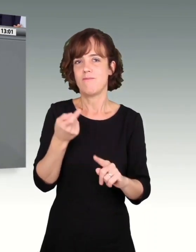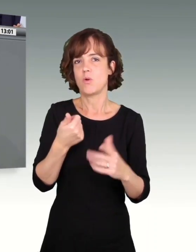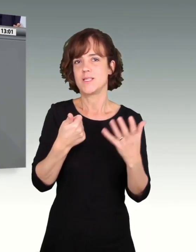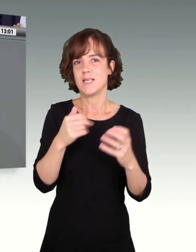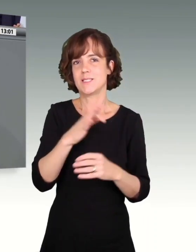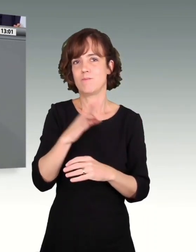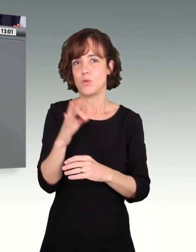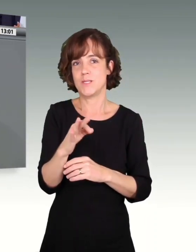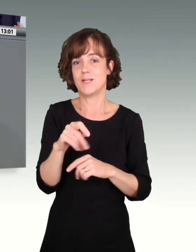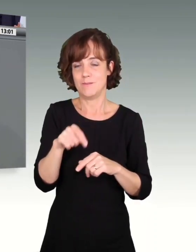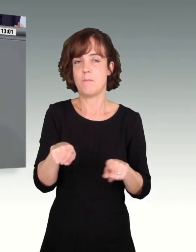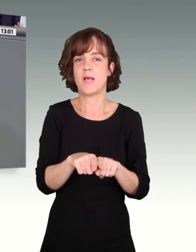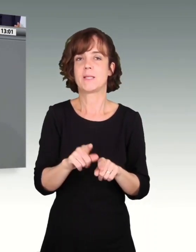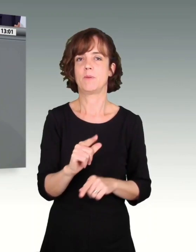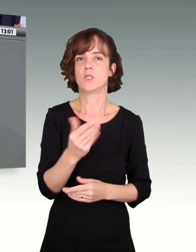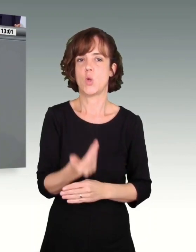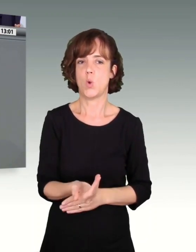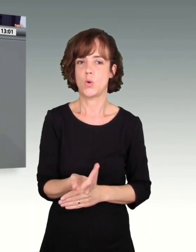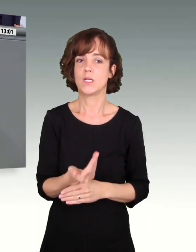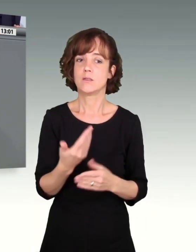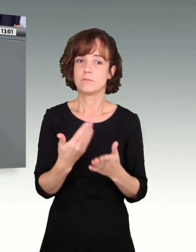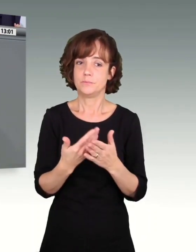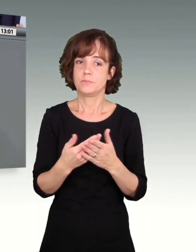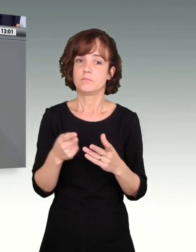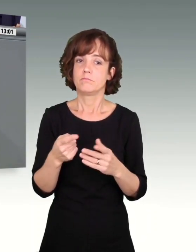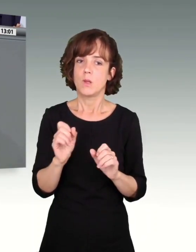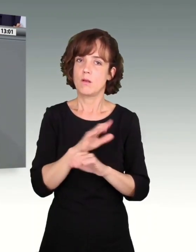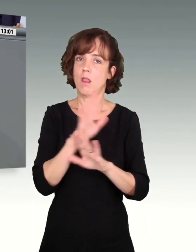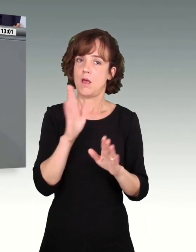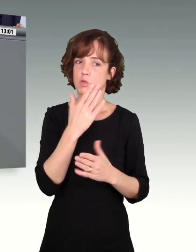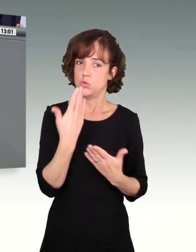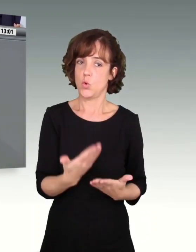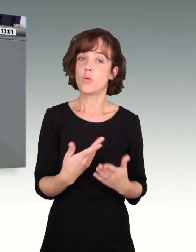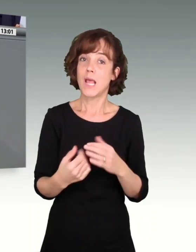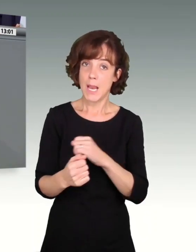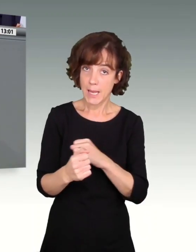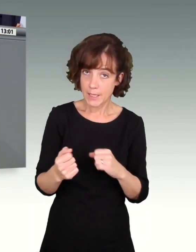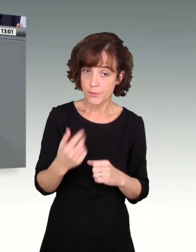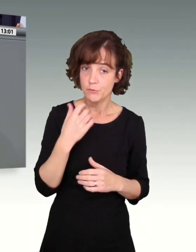Linke will, genau dieses Kriterium als Untergrenze in das Mindestlohngesetz aufgenommen wird.